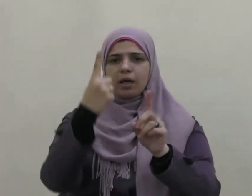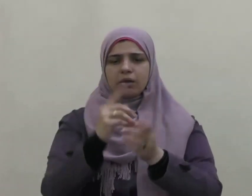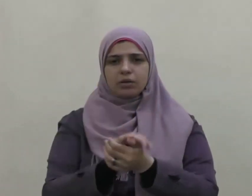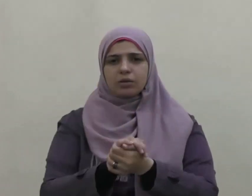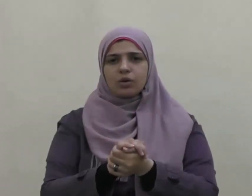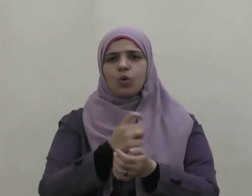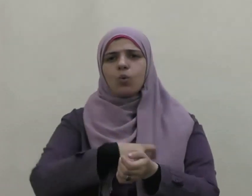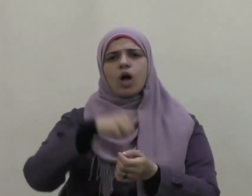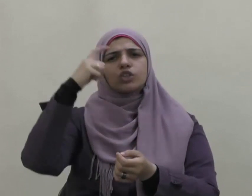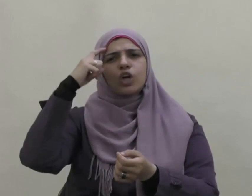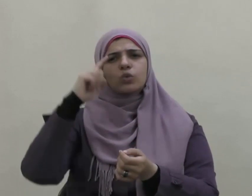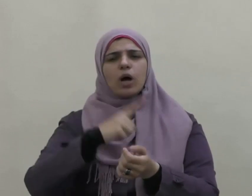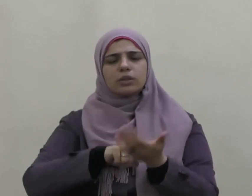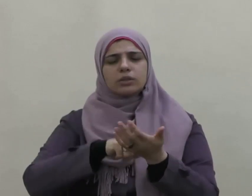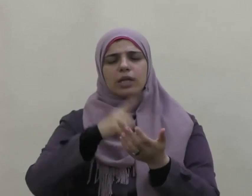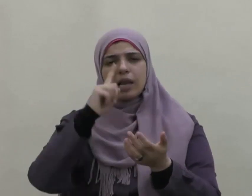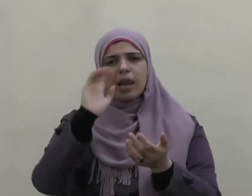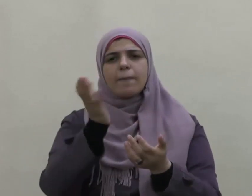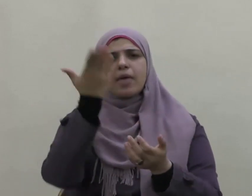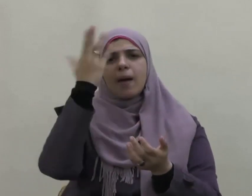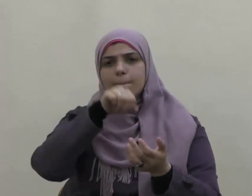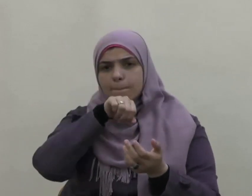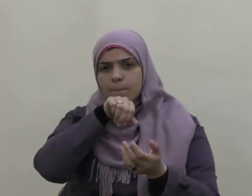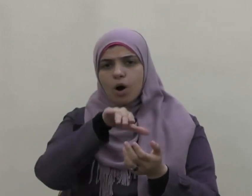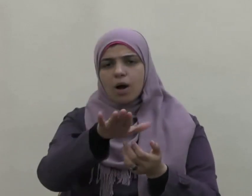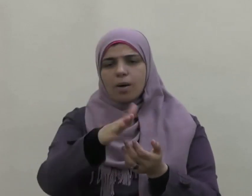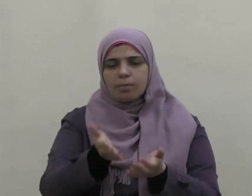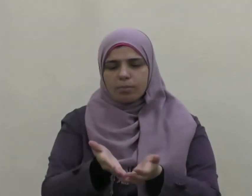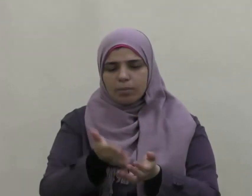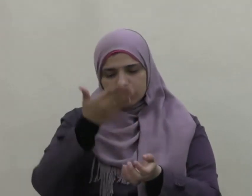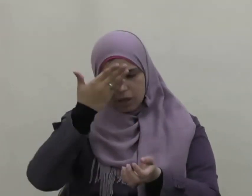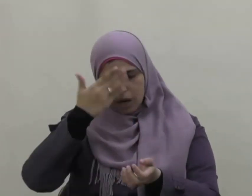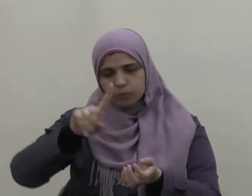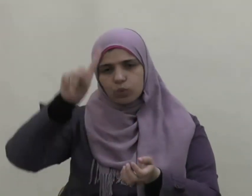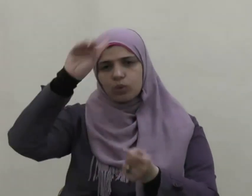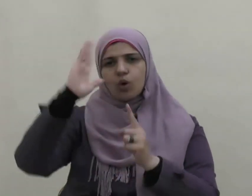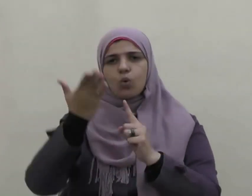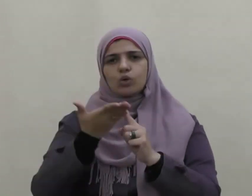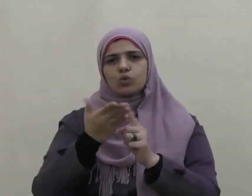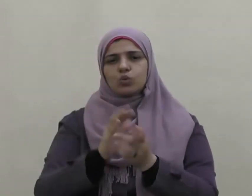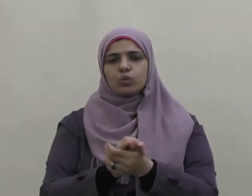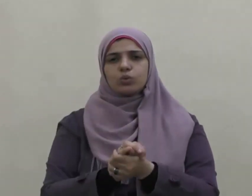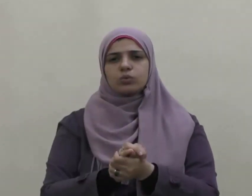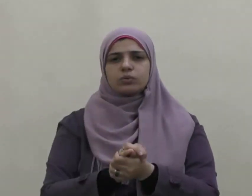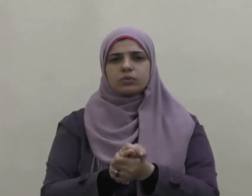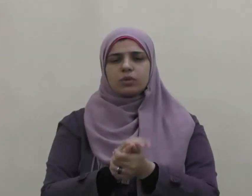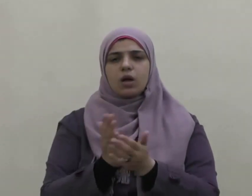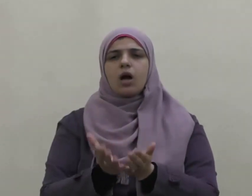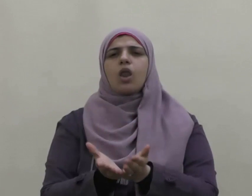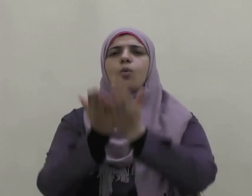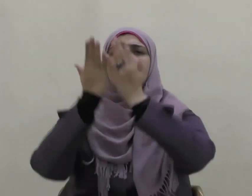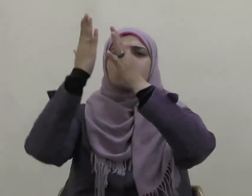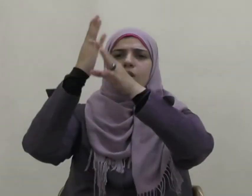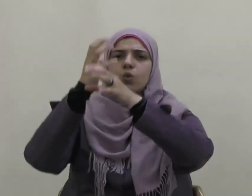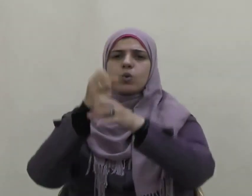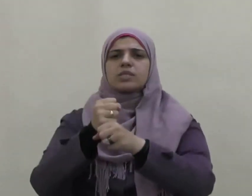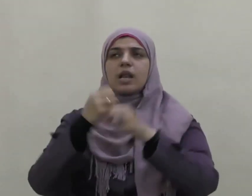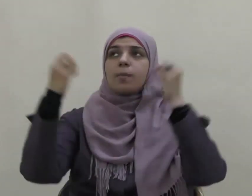وأشهد أن سيدنا ونبينا محمدا عبده ورسوله اللهم صل وسلم